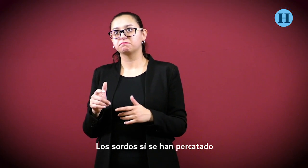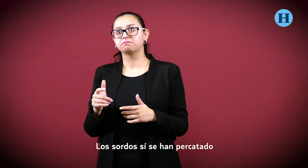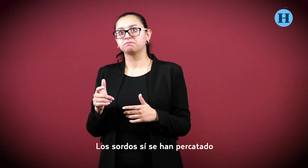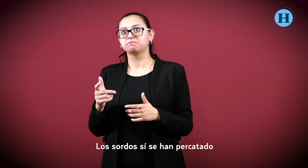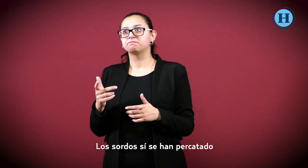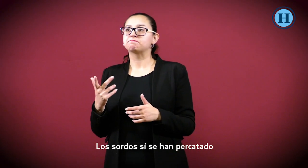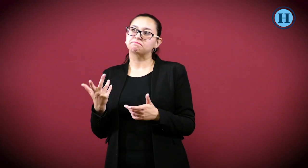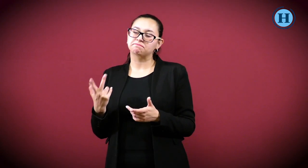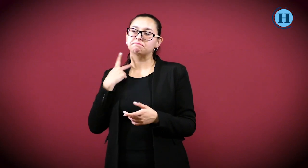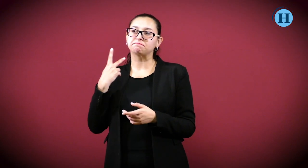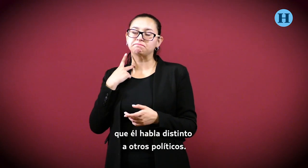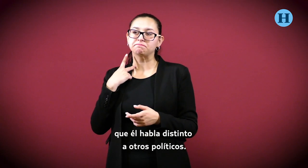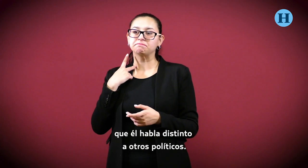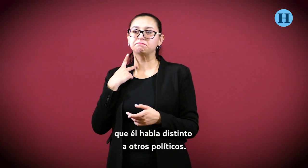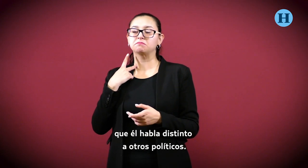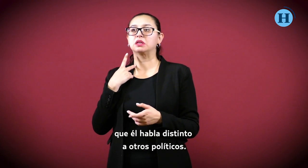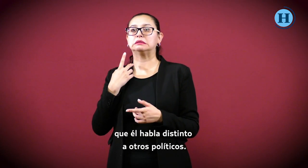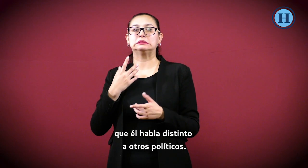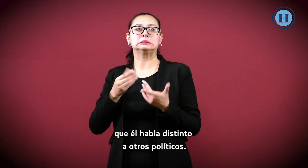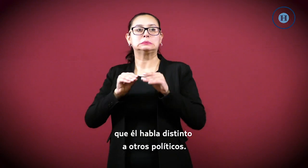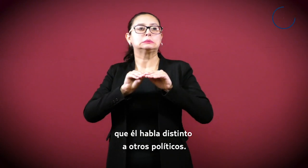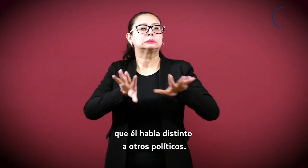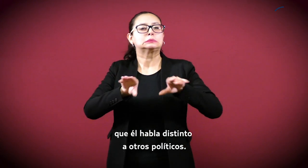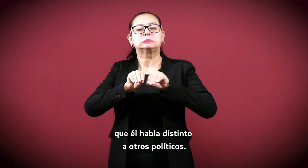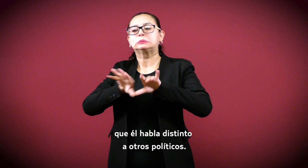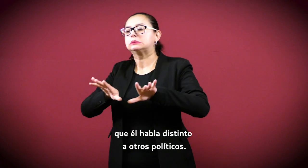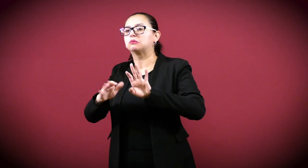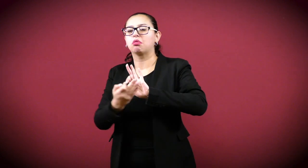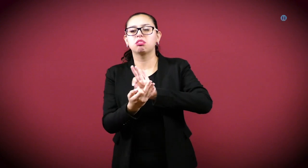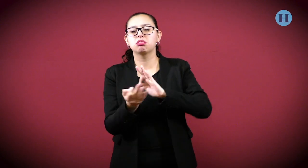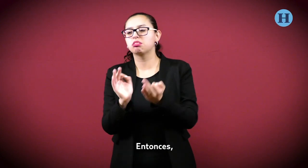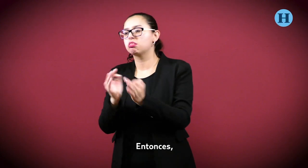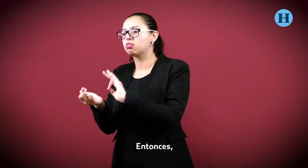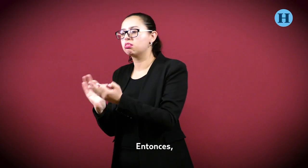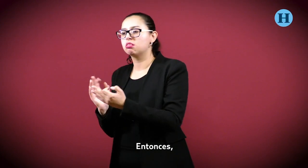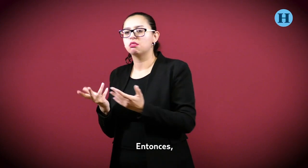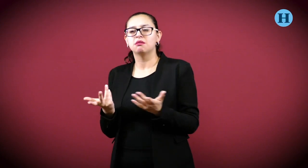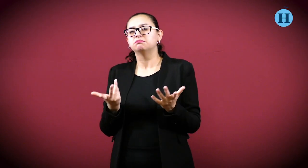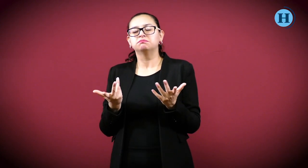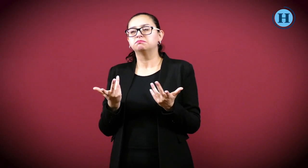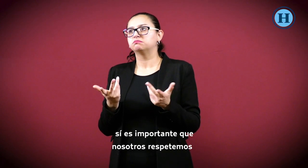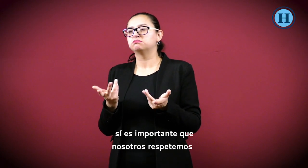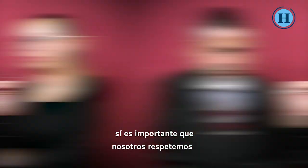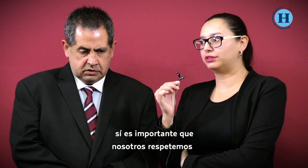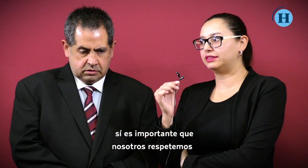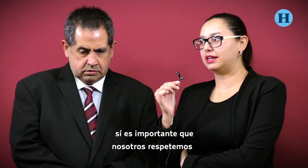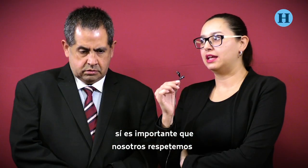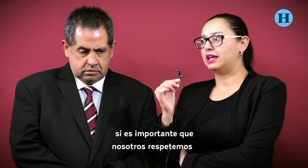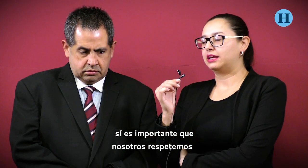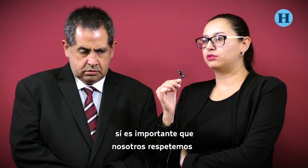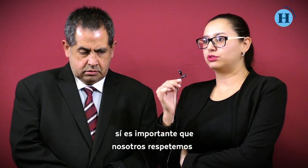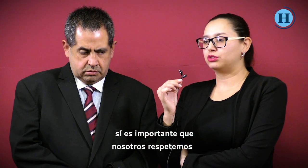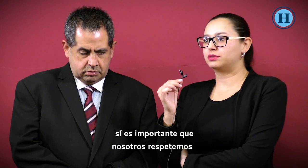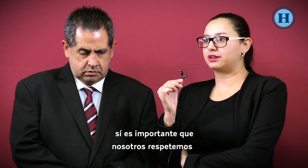Los sordos sí se han percatado que él habla distinto a otros políticos. Entonces, sí es importante